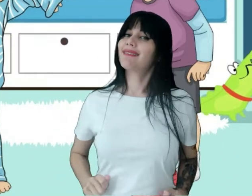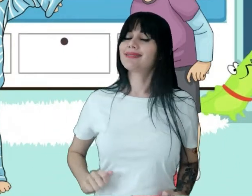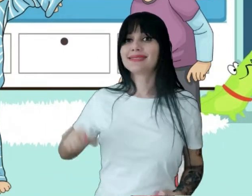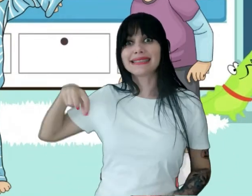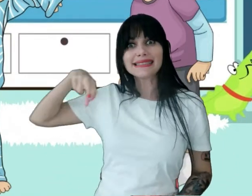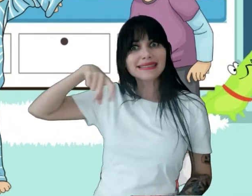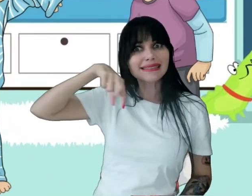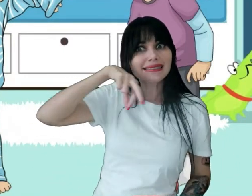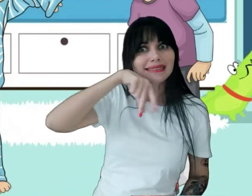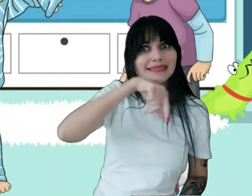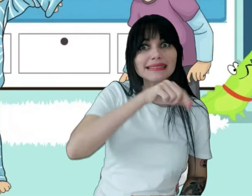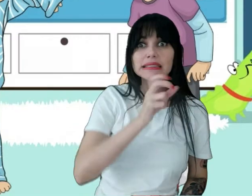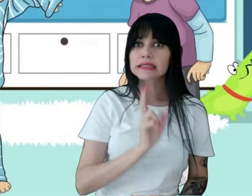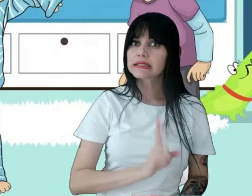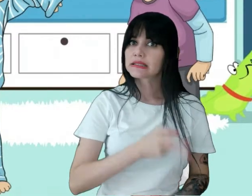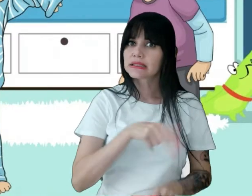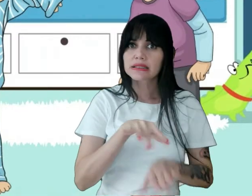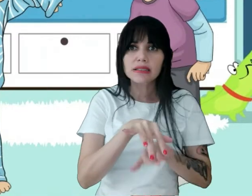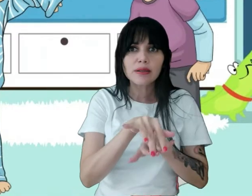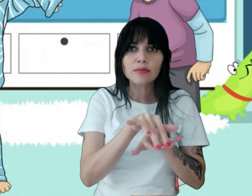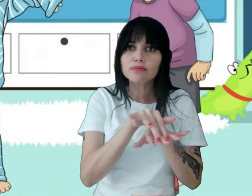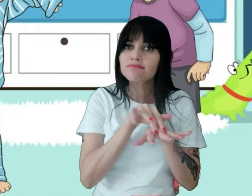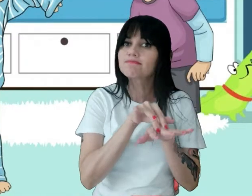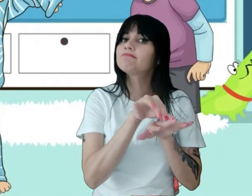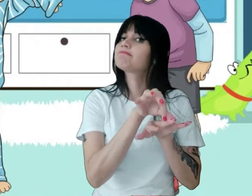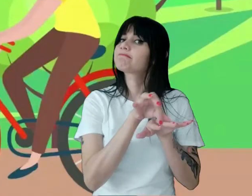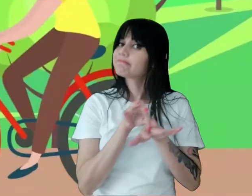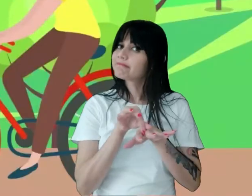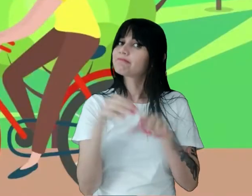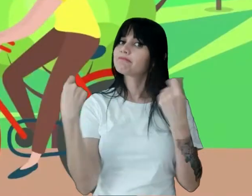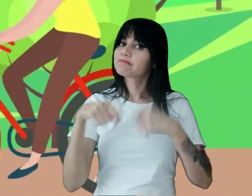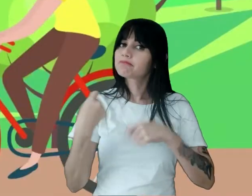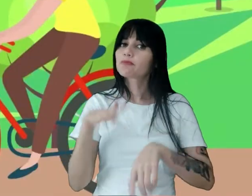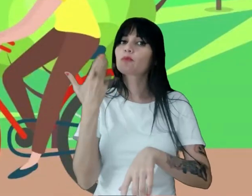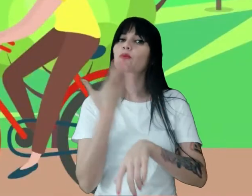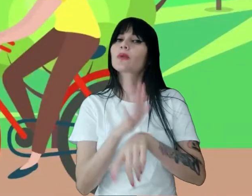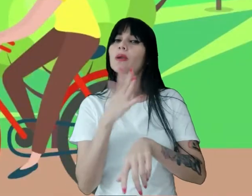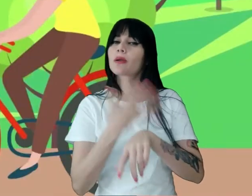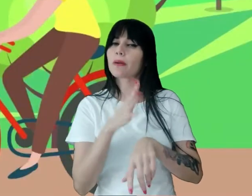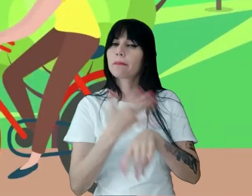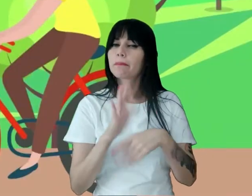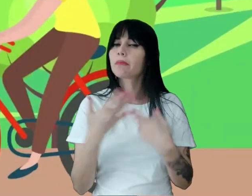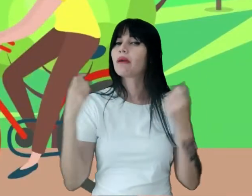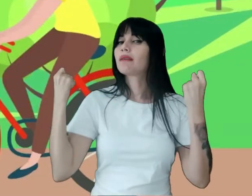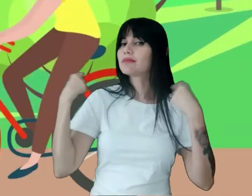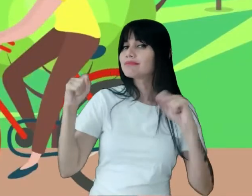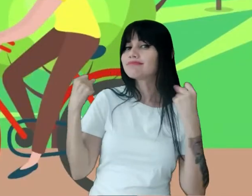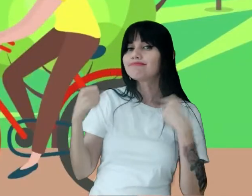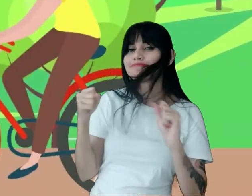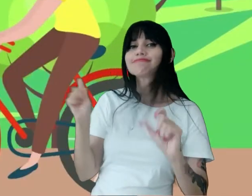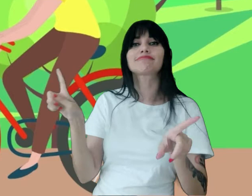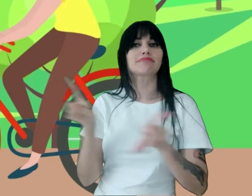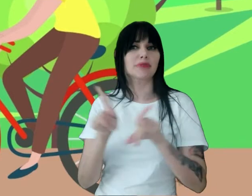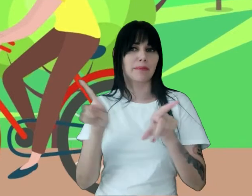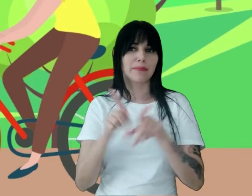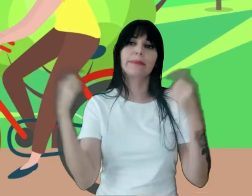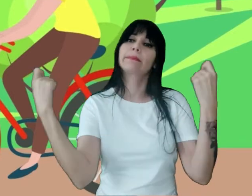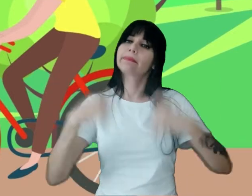Sempre Calçado A prática De esporte É necessária As